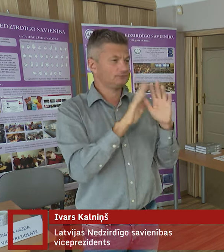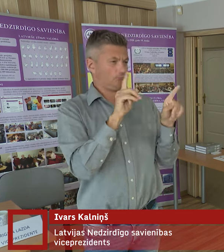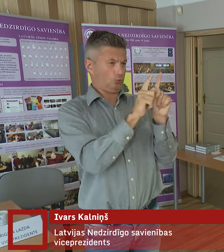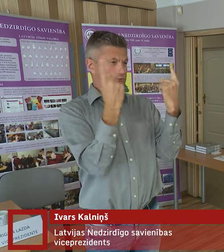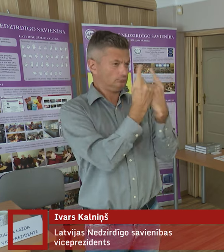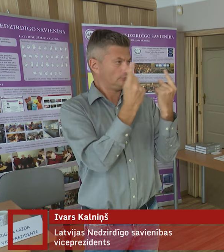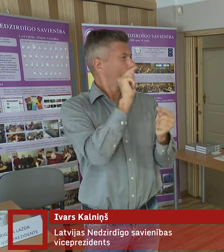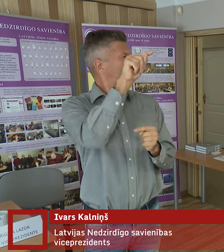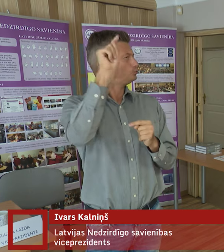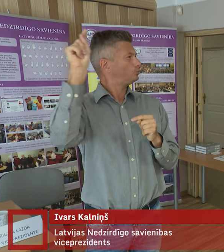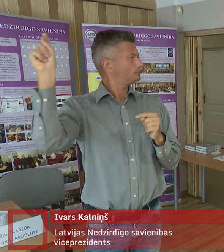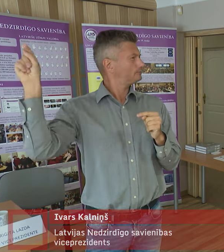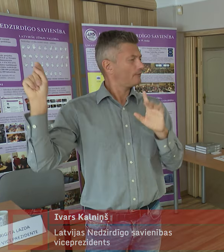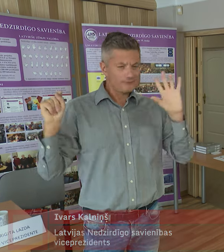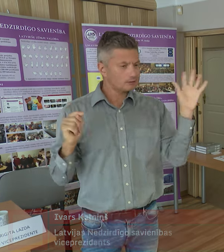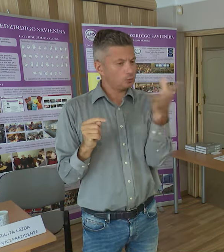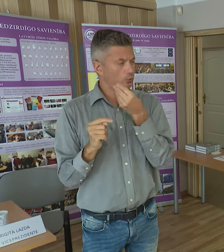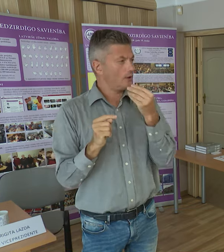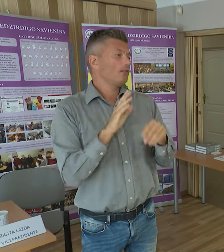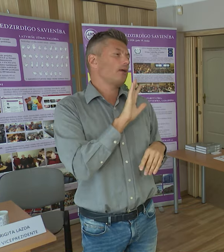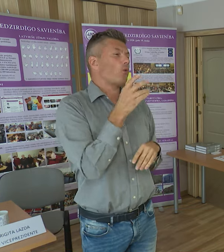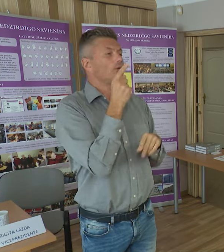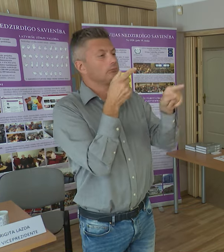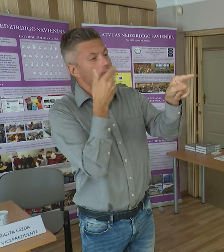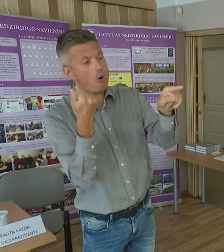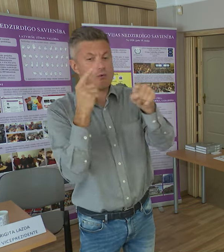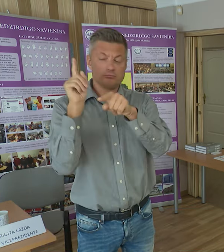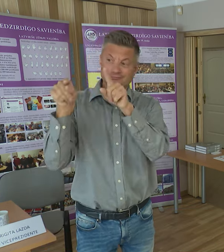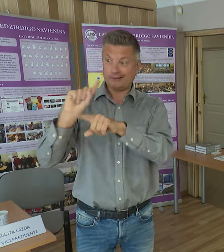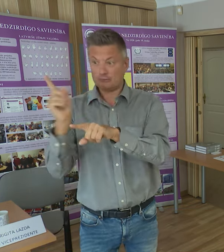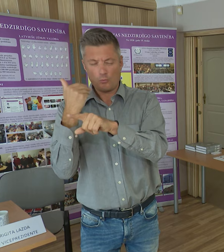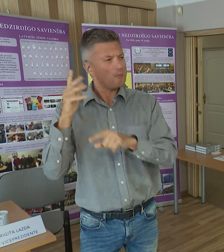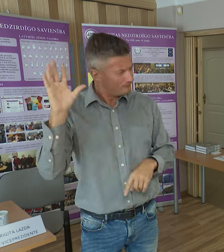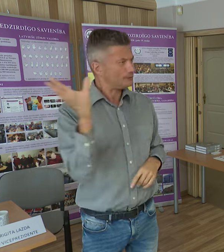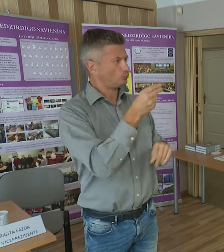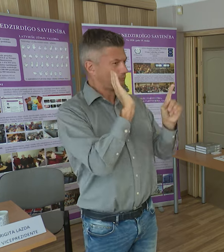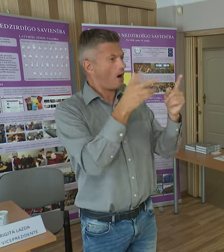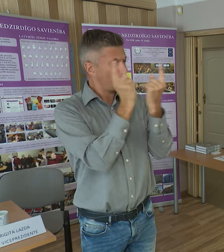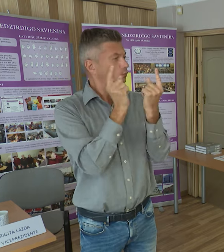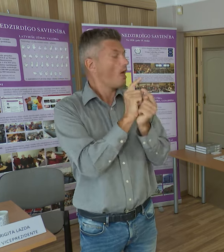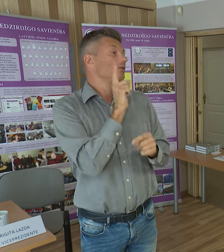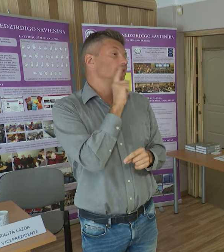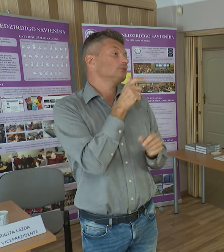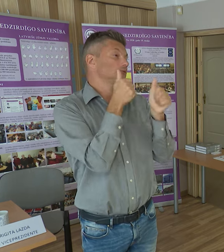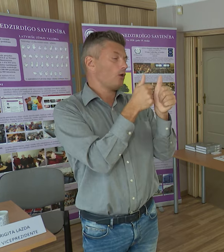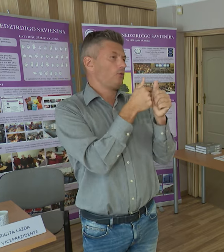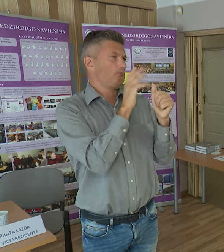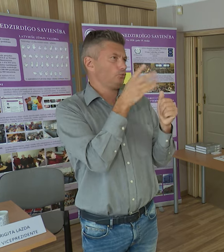kādās diskusijās, lai vienmēr būtu klāts surdot tūks. Nevis kādreiz ir, nav,